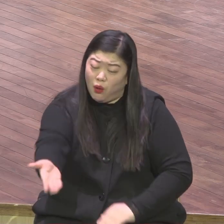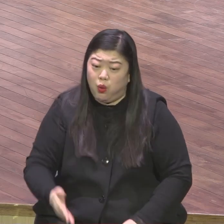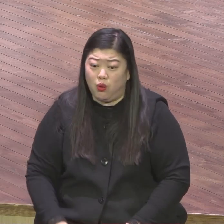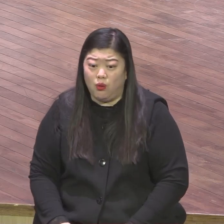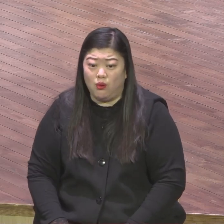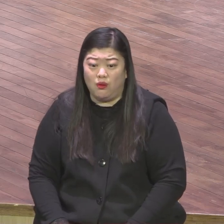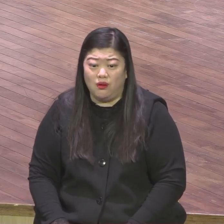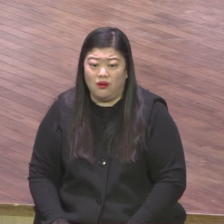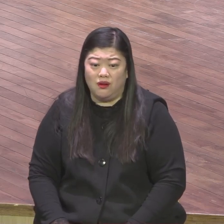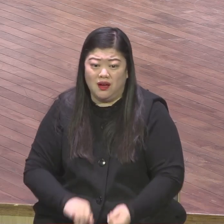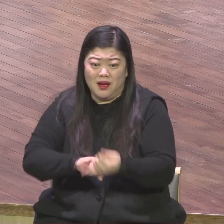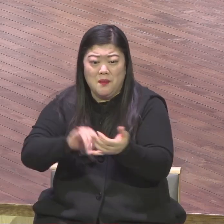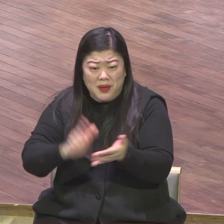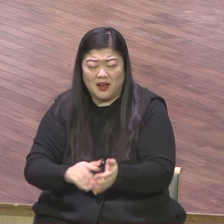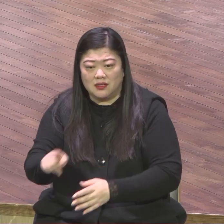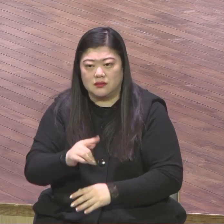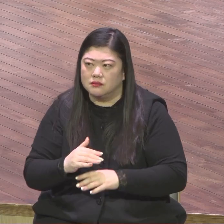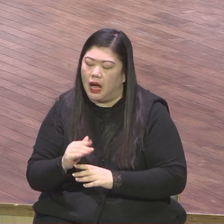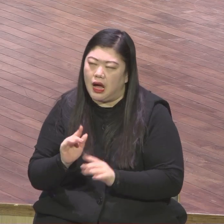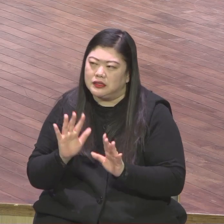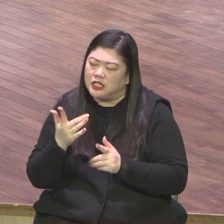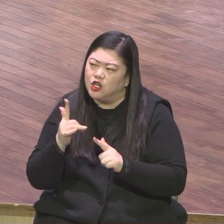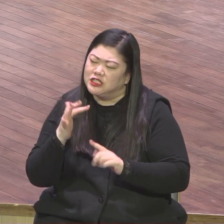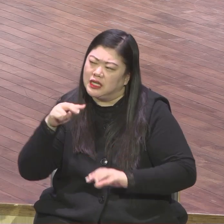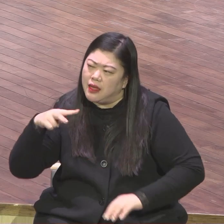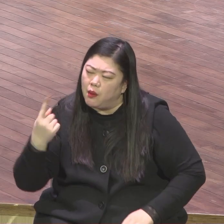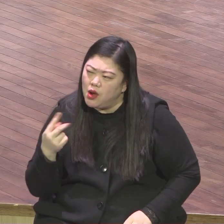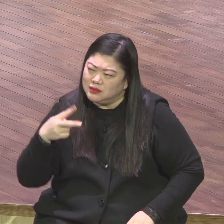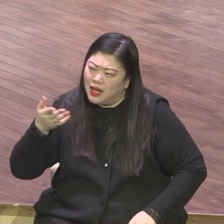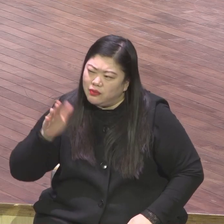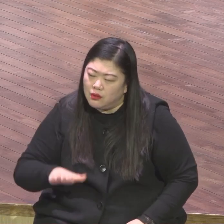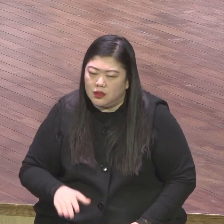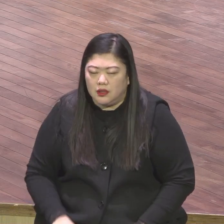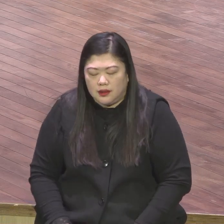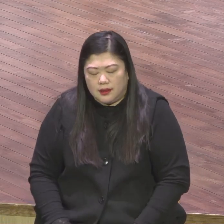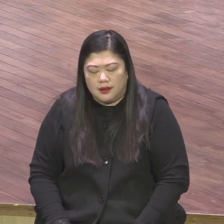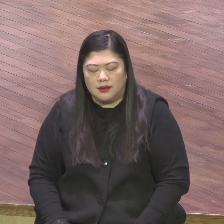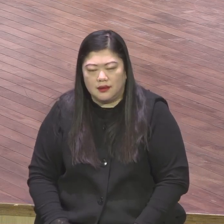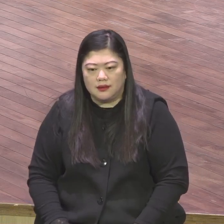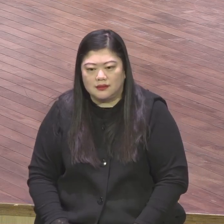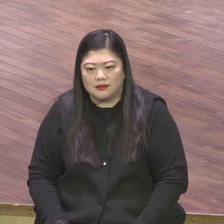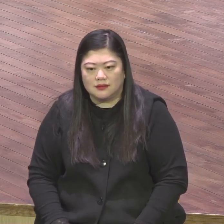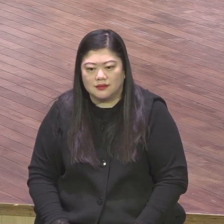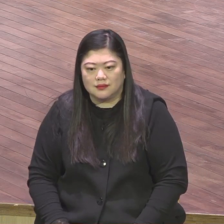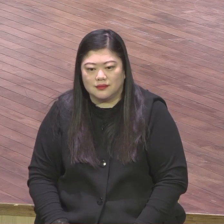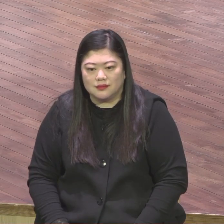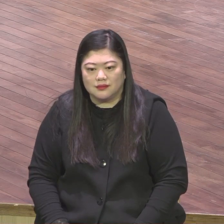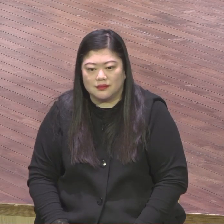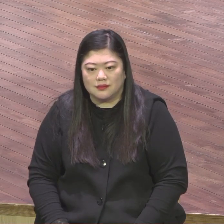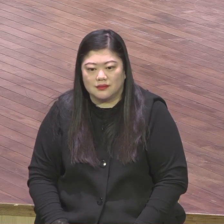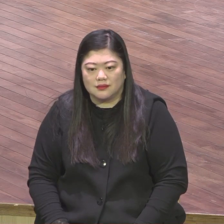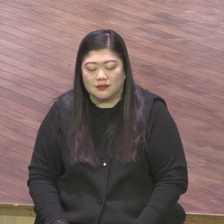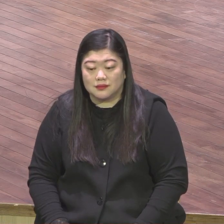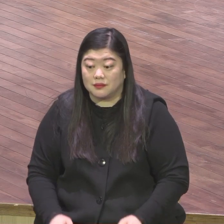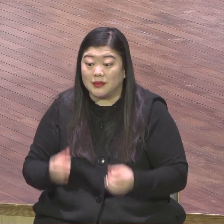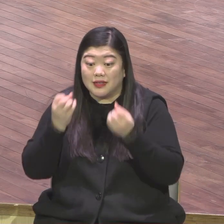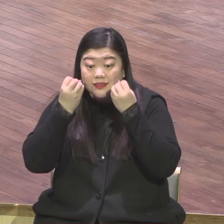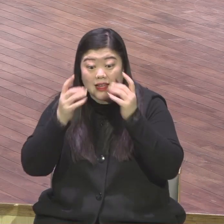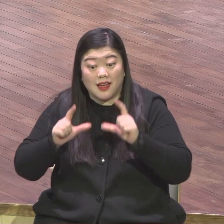하나님 새해는 나의 수준을 넘어서 하나하나 주시는